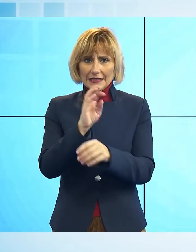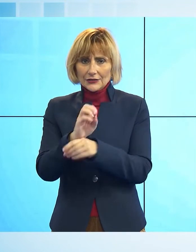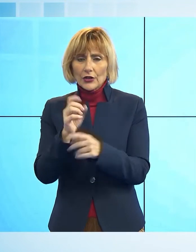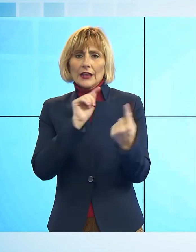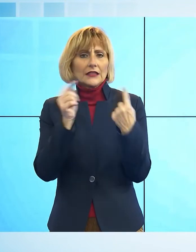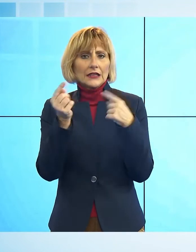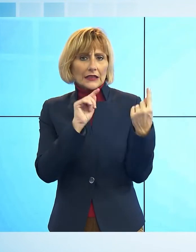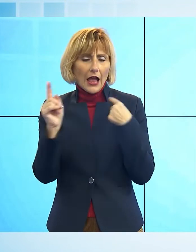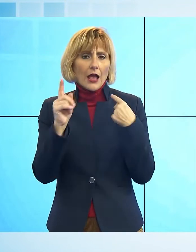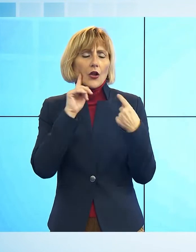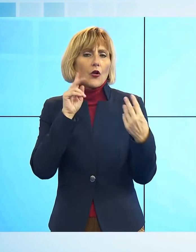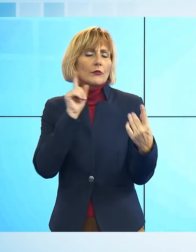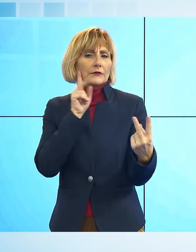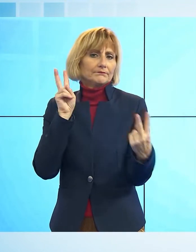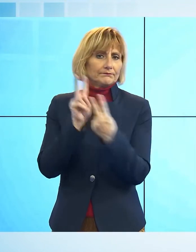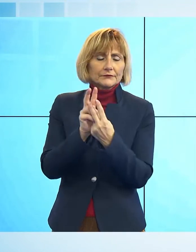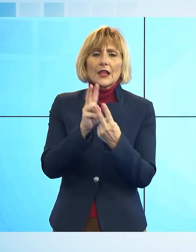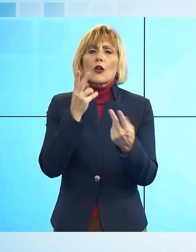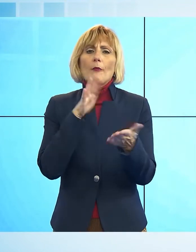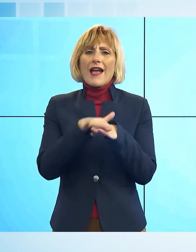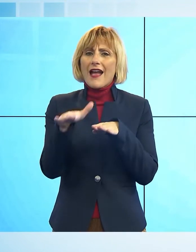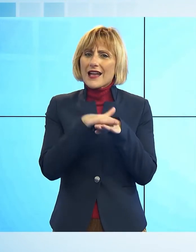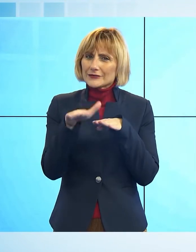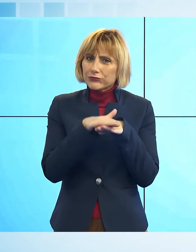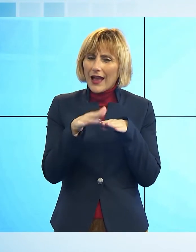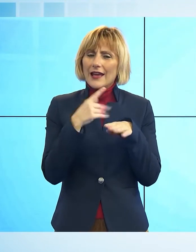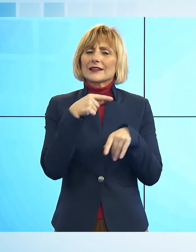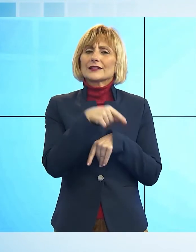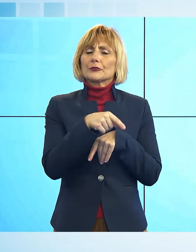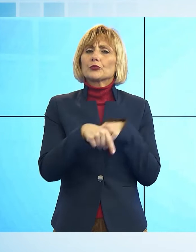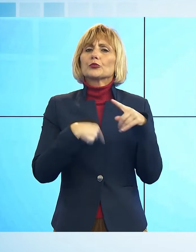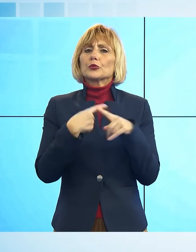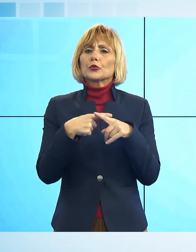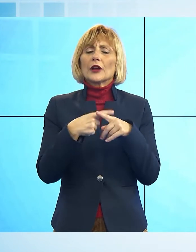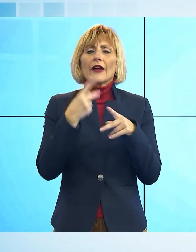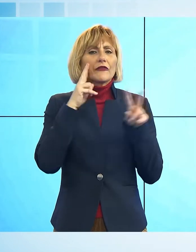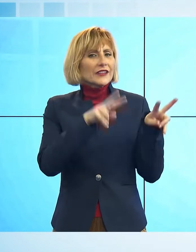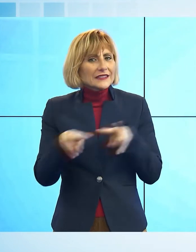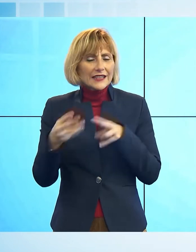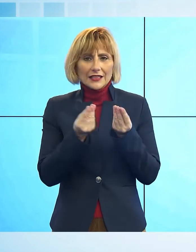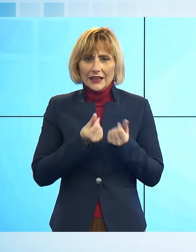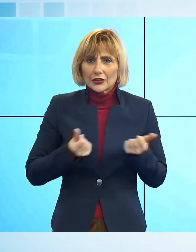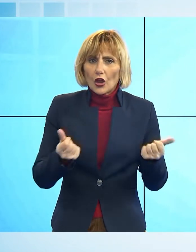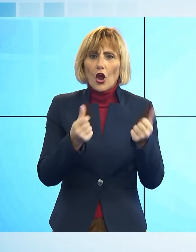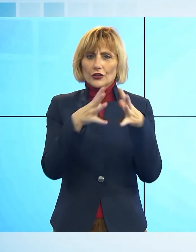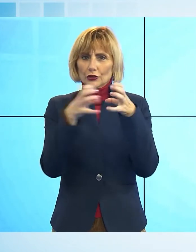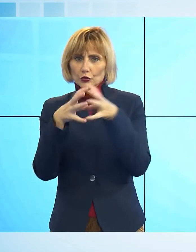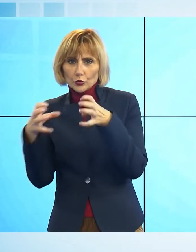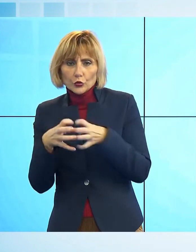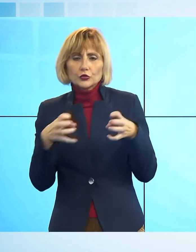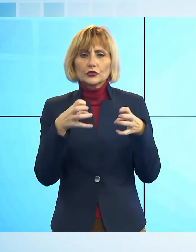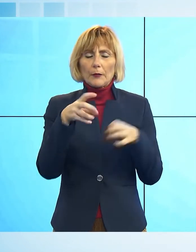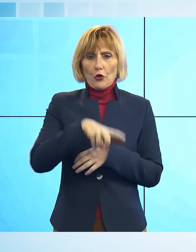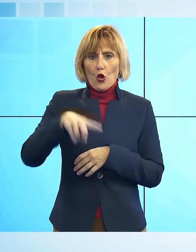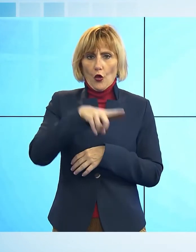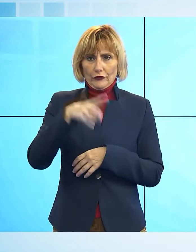del settore, ma anche uscite guidate sul territorio e visite all'interno di industrie e aziende della provincia. È un compito anche